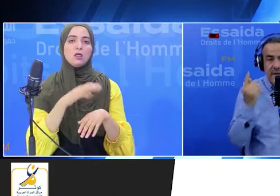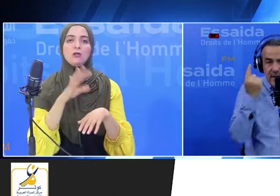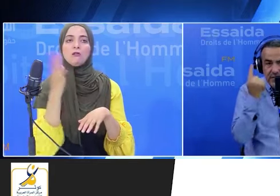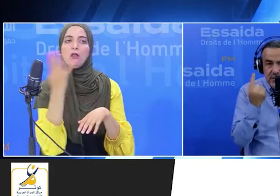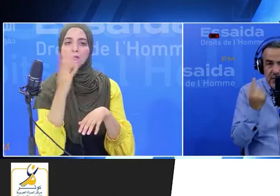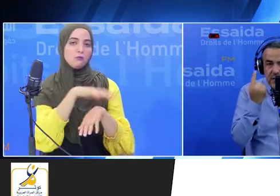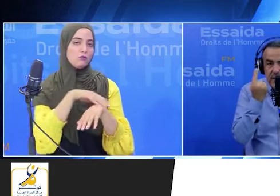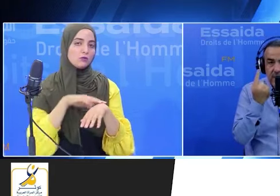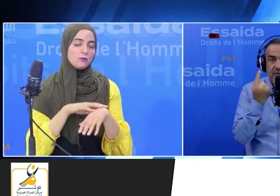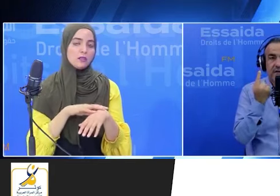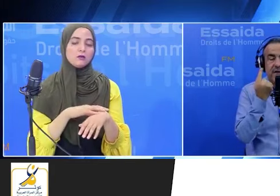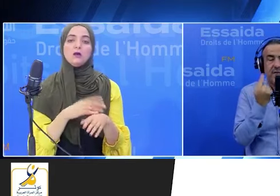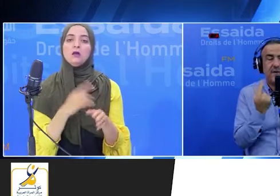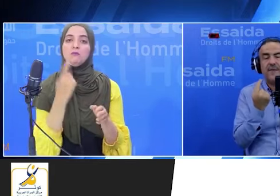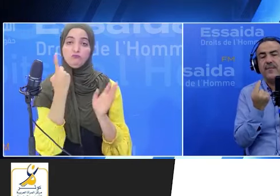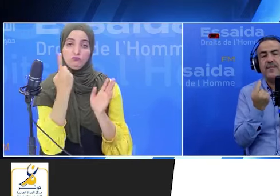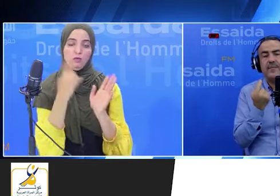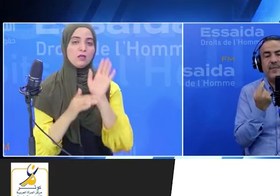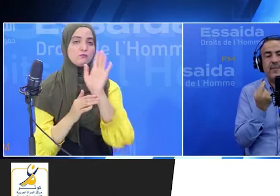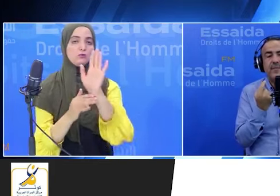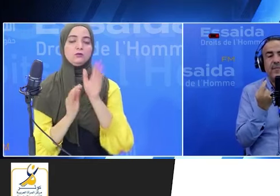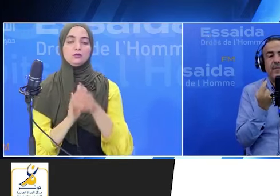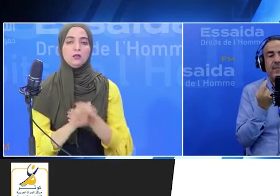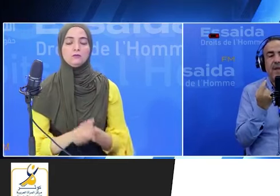متمديات يخرجوا مترشح واحد